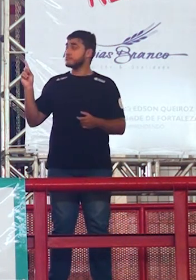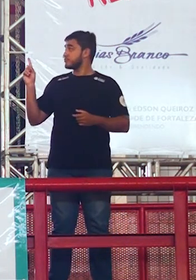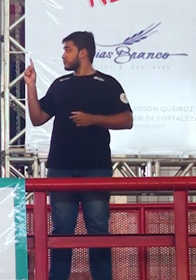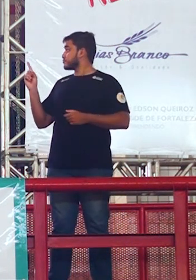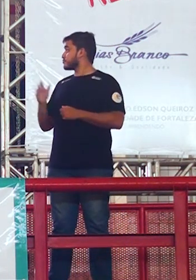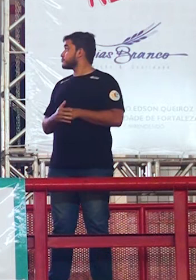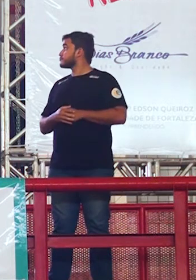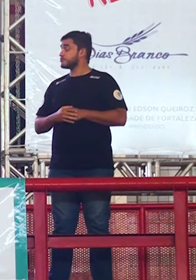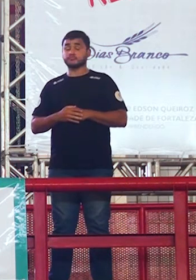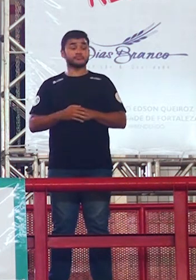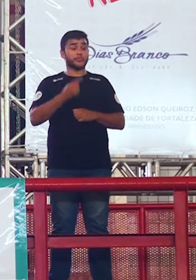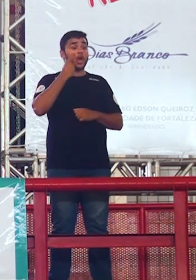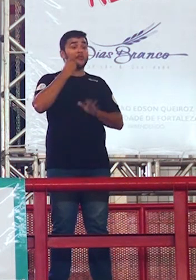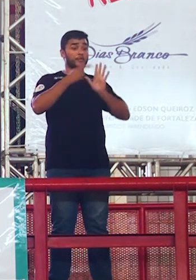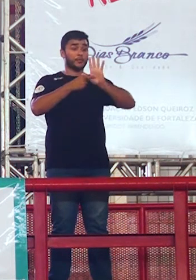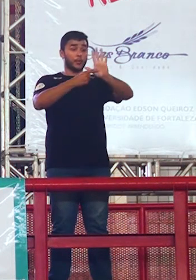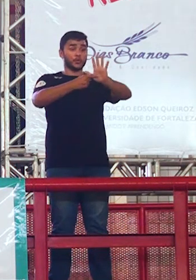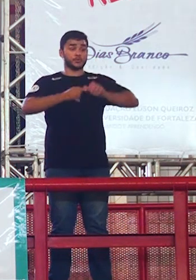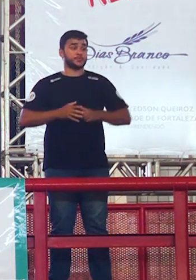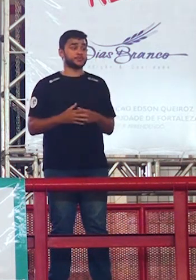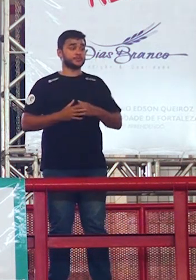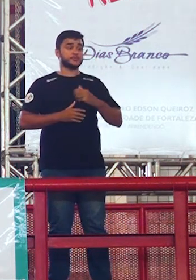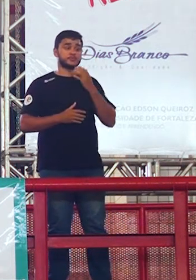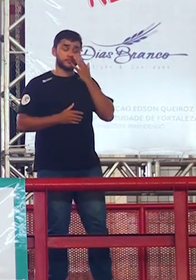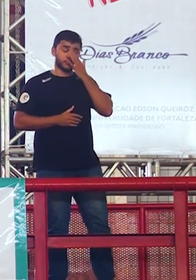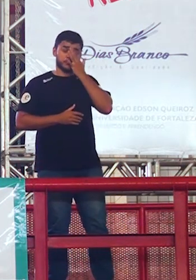último parágrafo dele para não dizer que é mentira do Dionísio